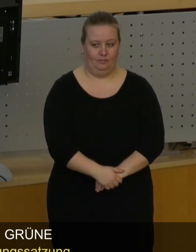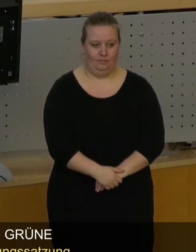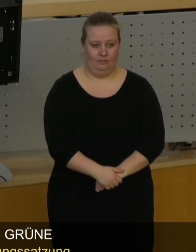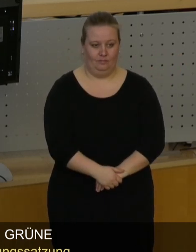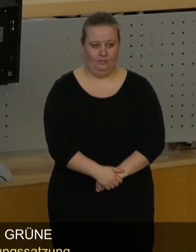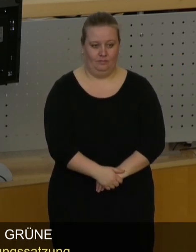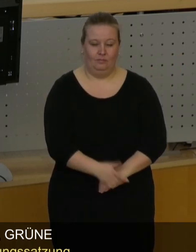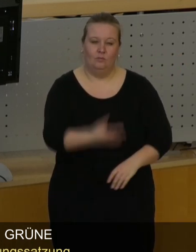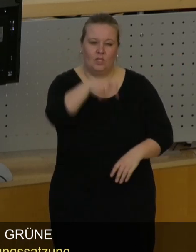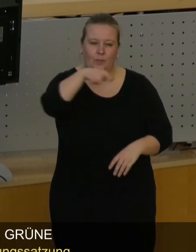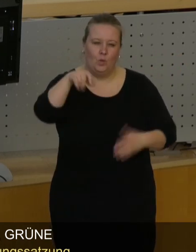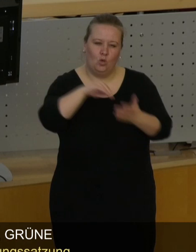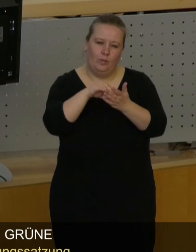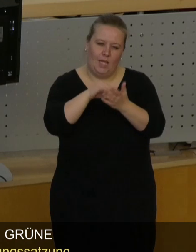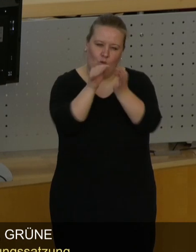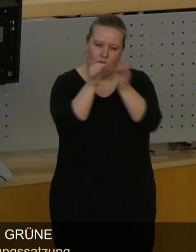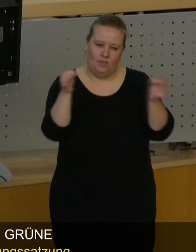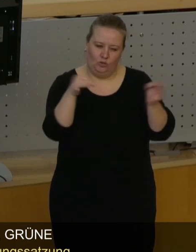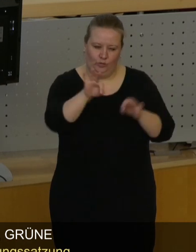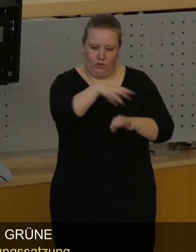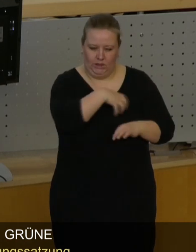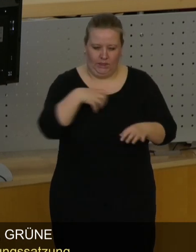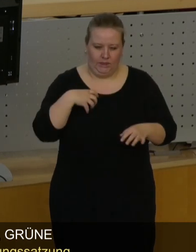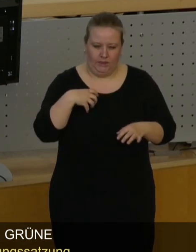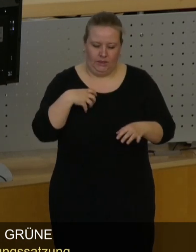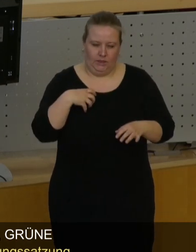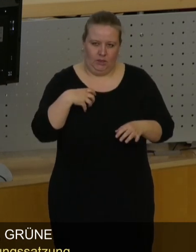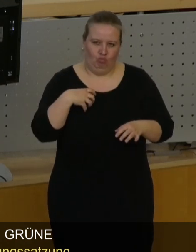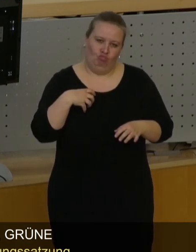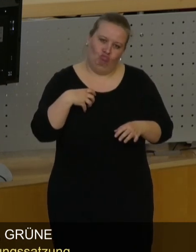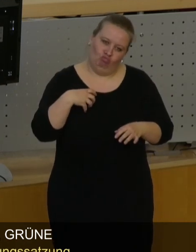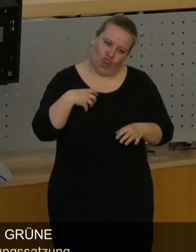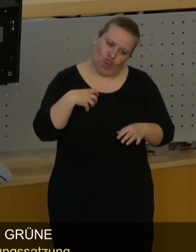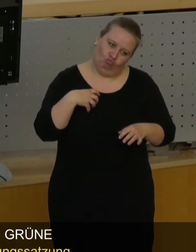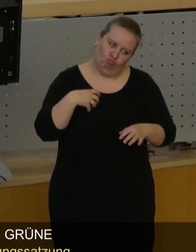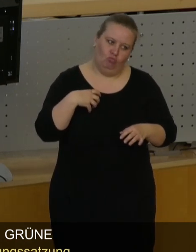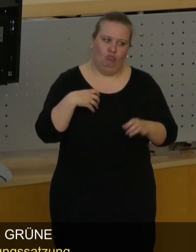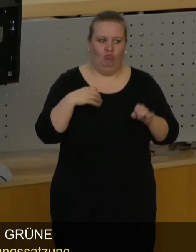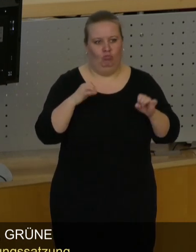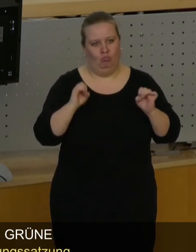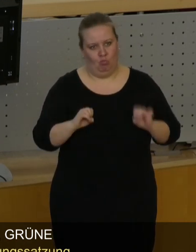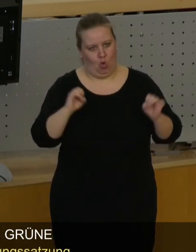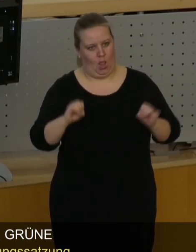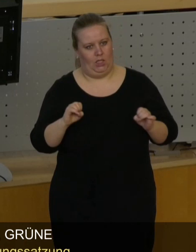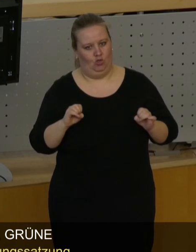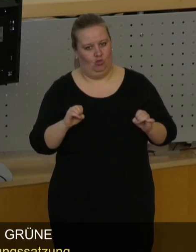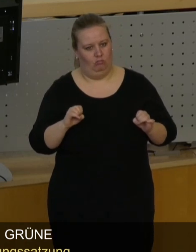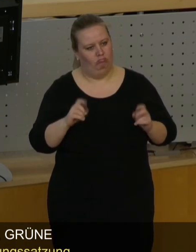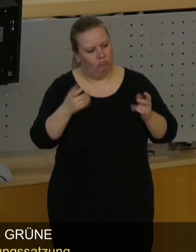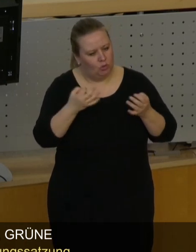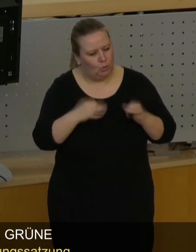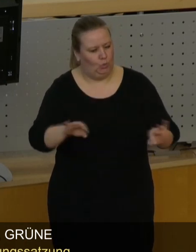Diese Bürgerbeteiligungssatzung für Dresden hätte das Zeug gehabt, ein